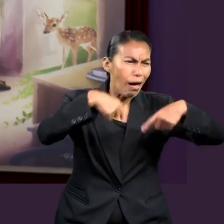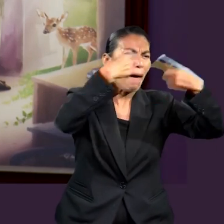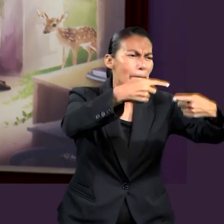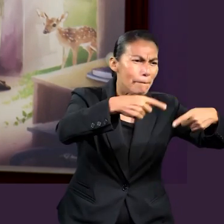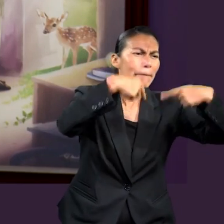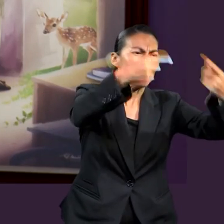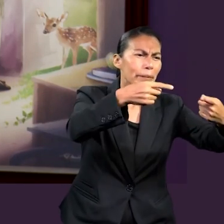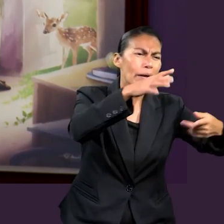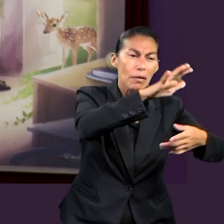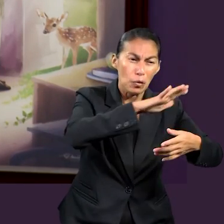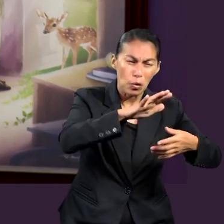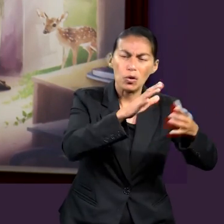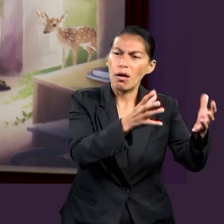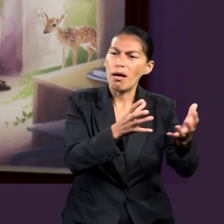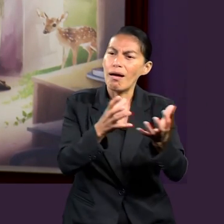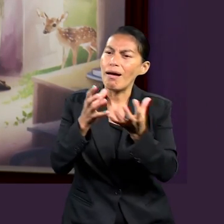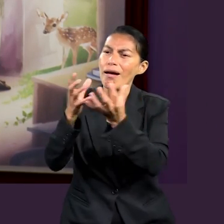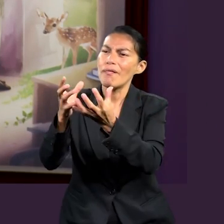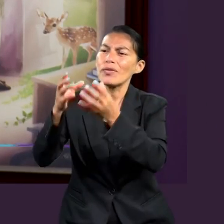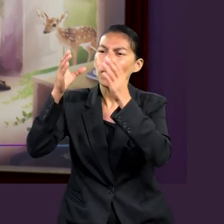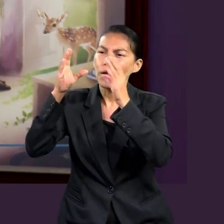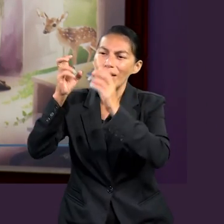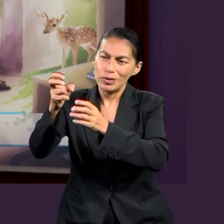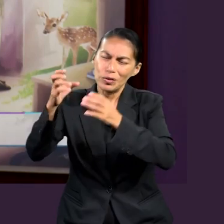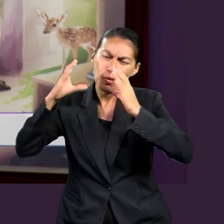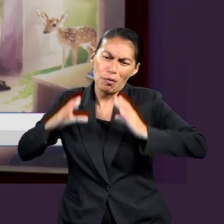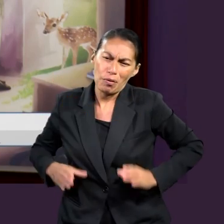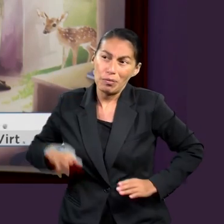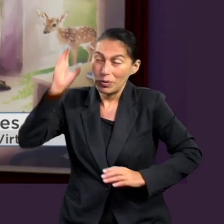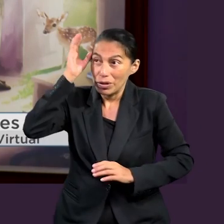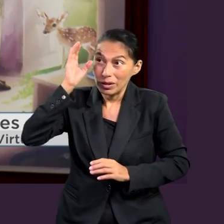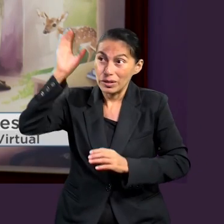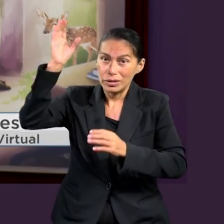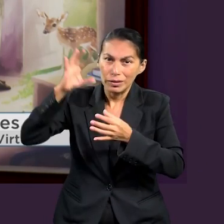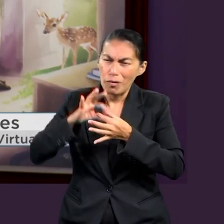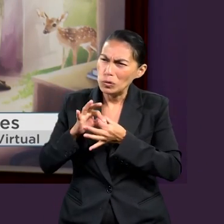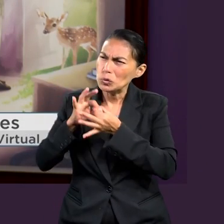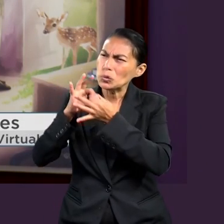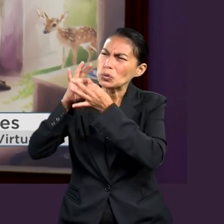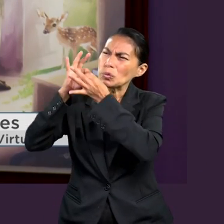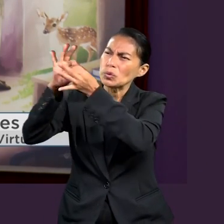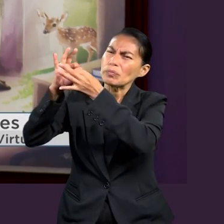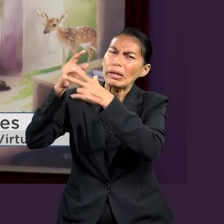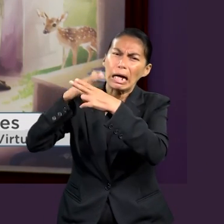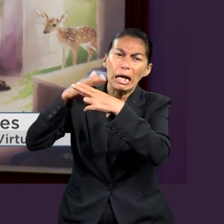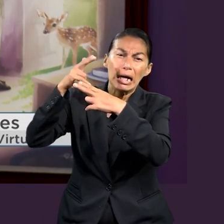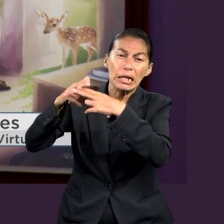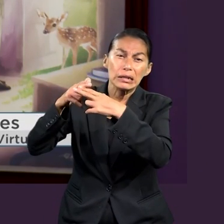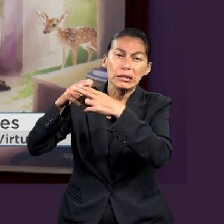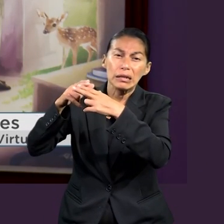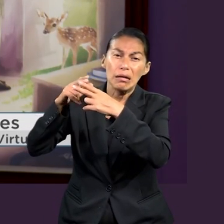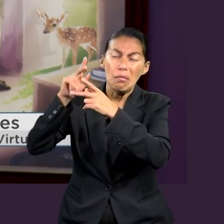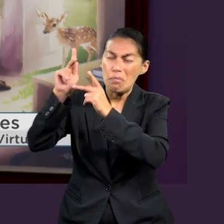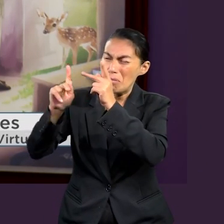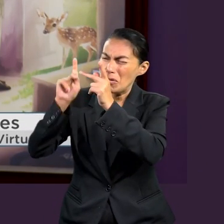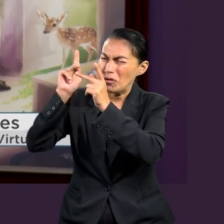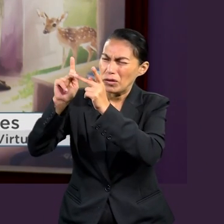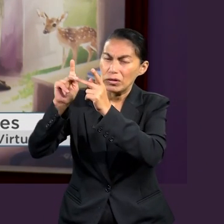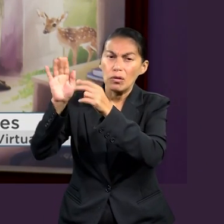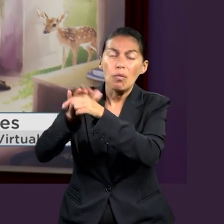para estar unidos por la fe y el conocimiento del Hijo de Dios, hasta que lleguemos a ser un hombre perfecto a la medida de la estatura de la plenitud de Cristo.